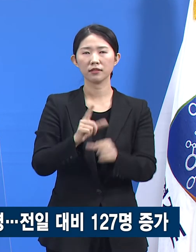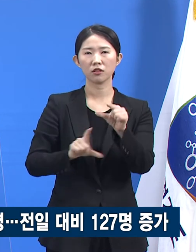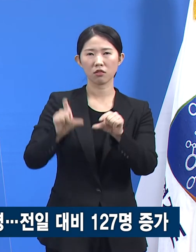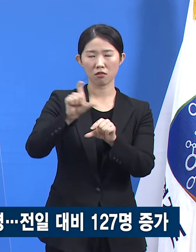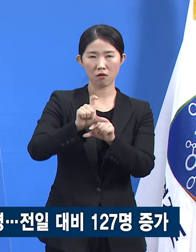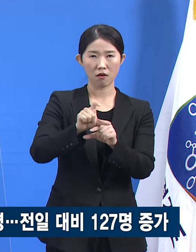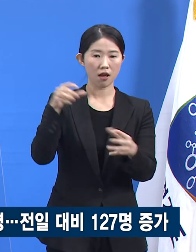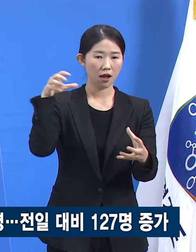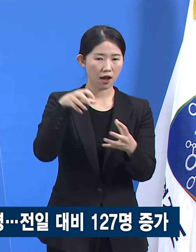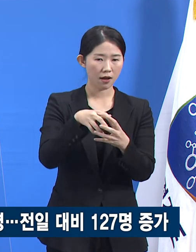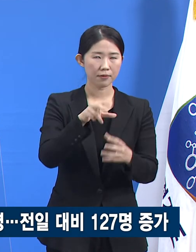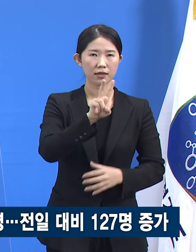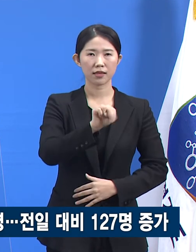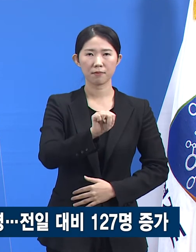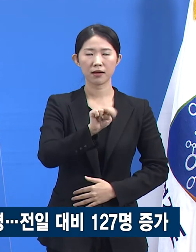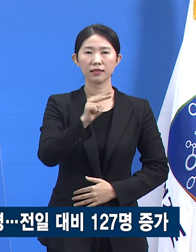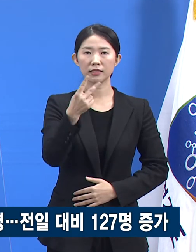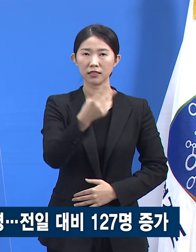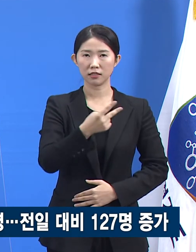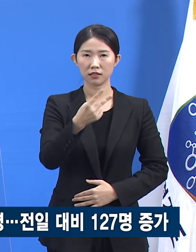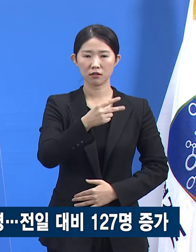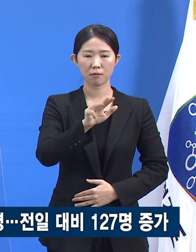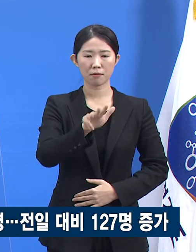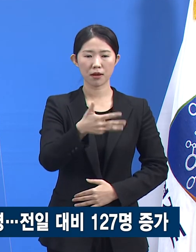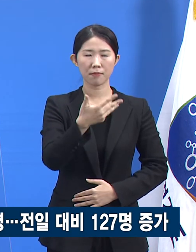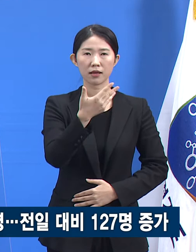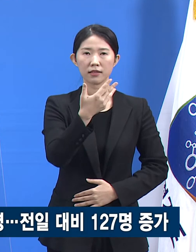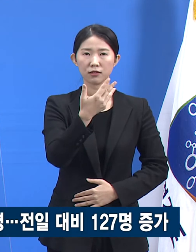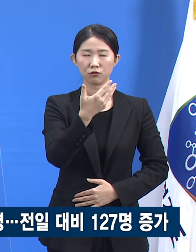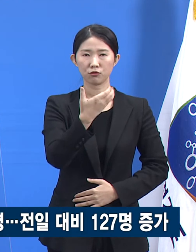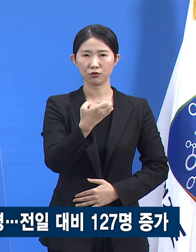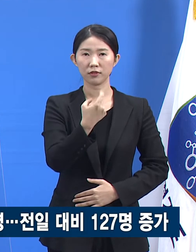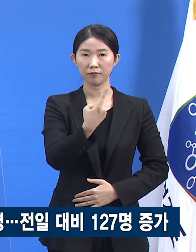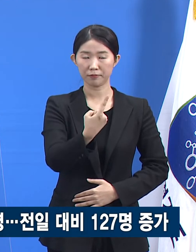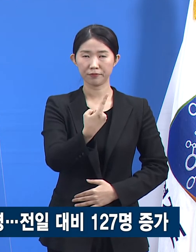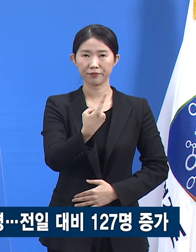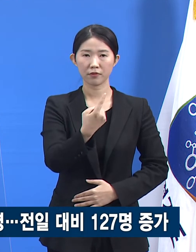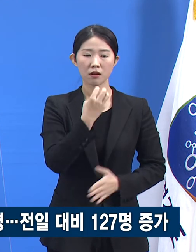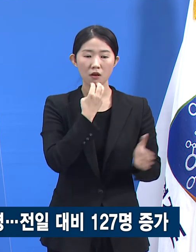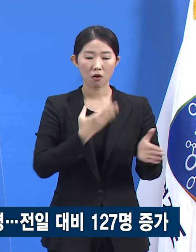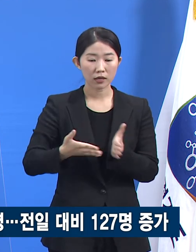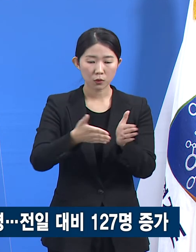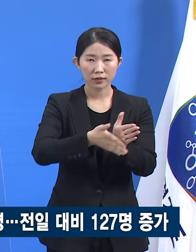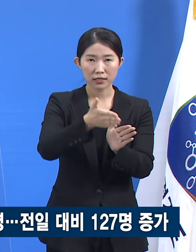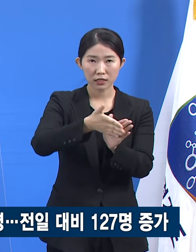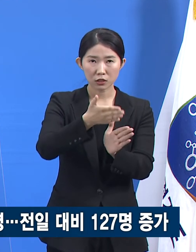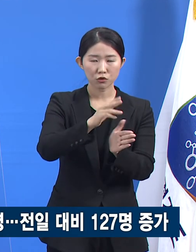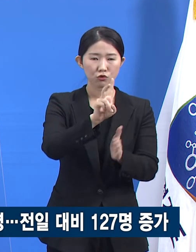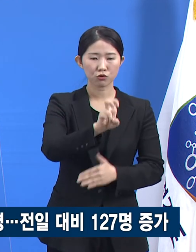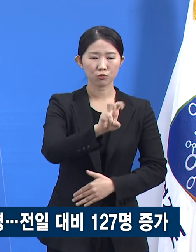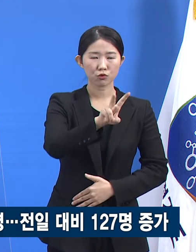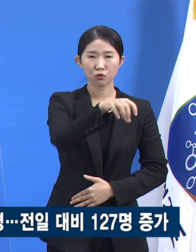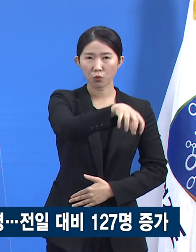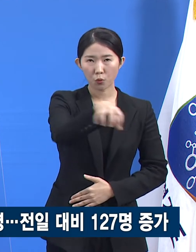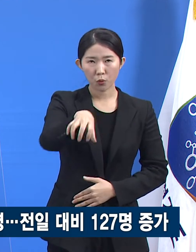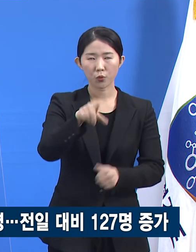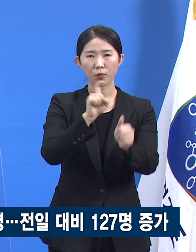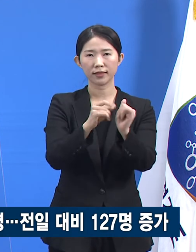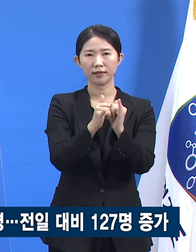총 22,821명으로 도내 22개 시군에서 확진자가 발생하였습니다.